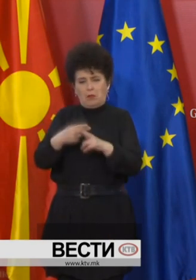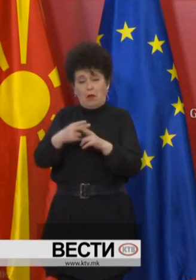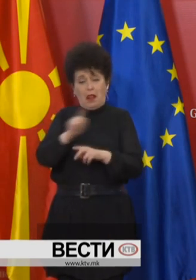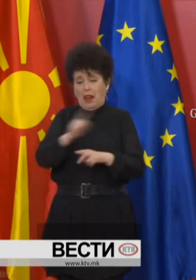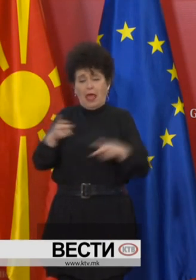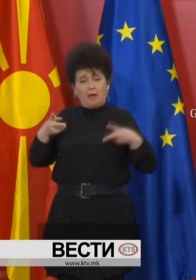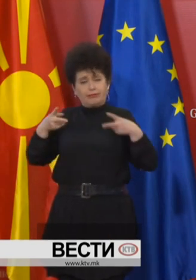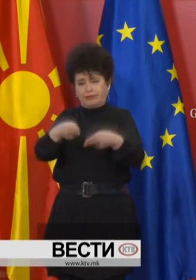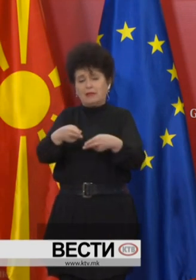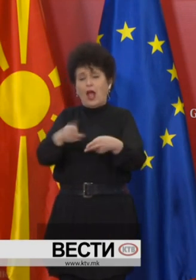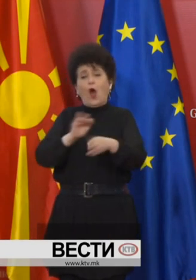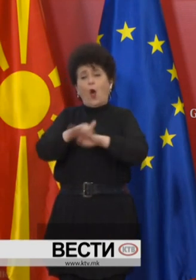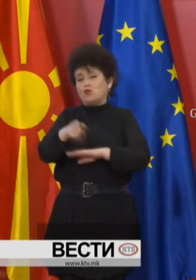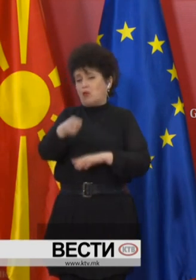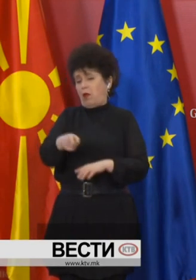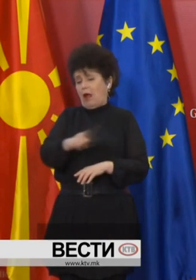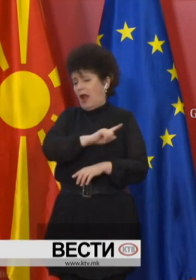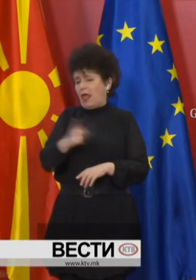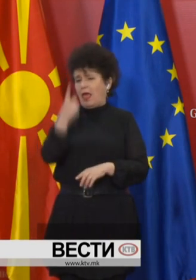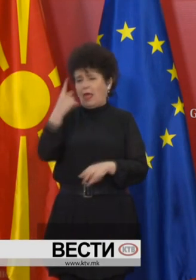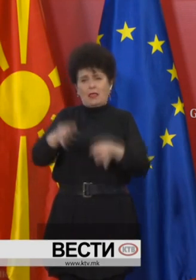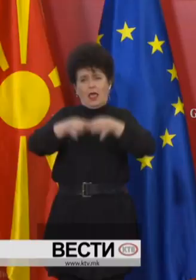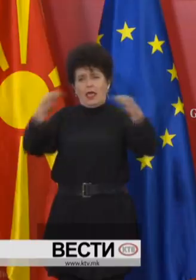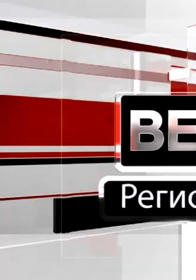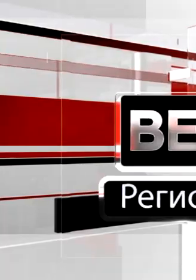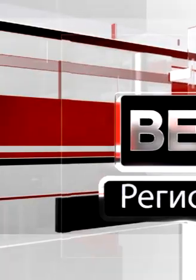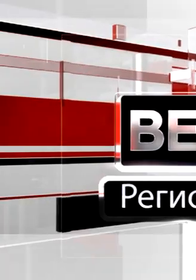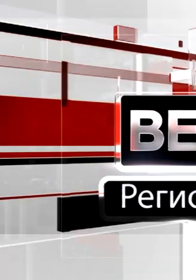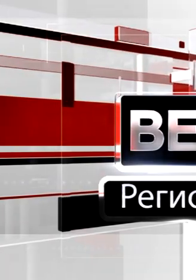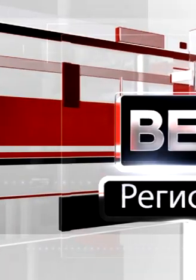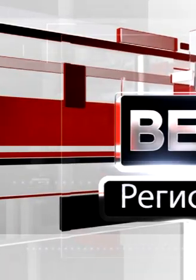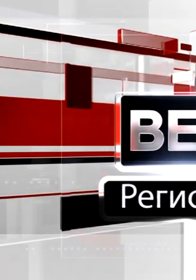скратена услугата во ниту една јавно-зрастена установа.